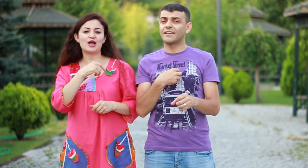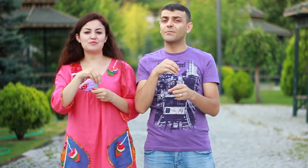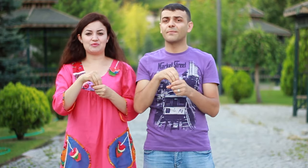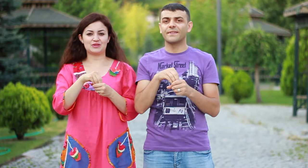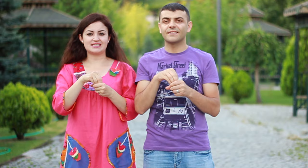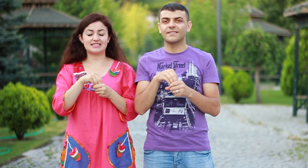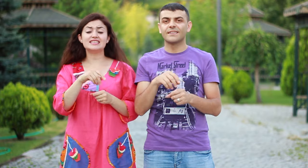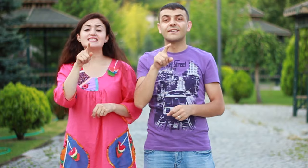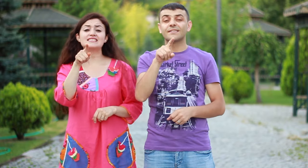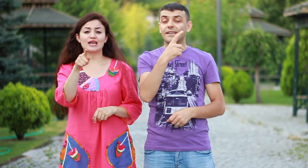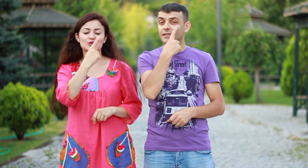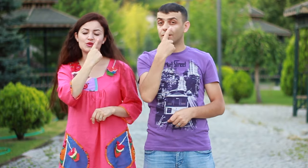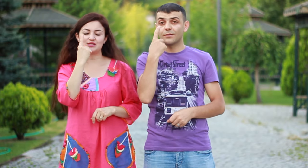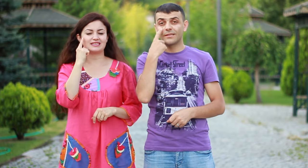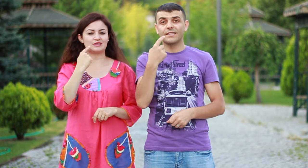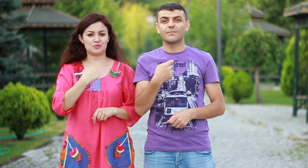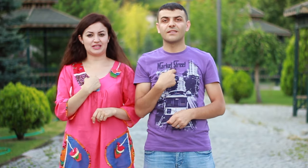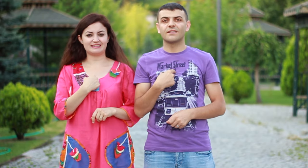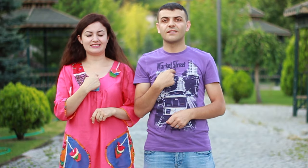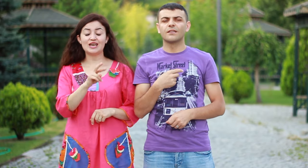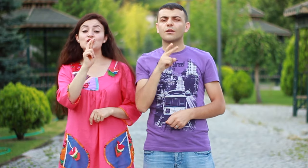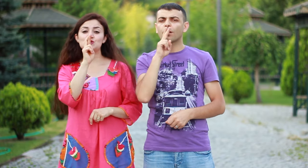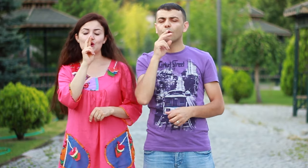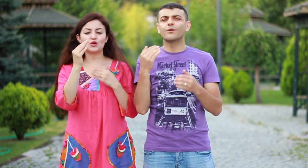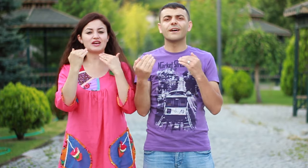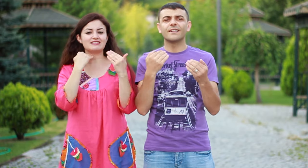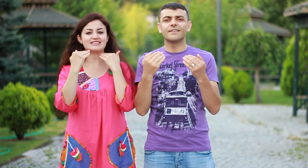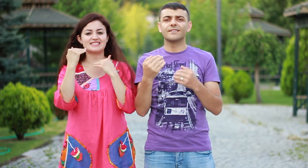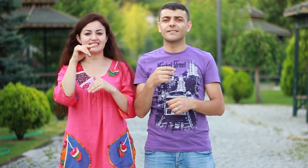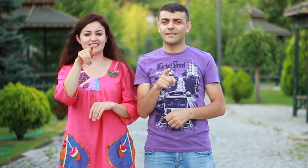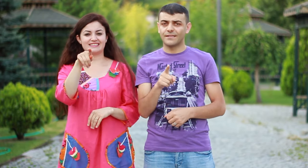kalbimdesin Sen gözlerimin sonlar resisin